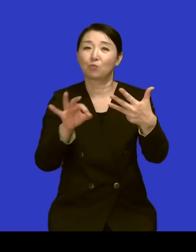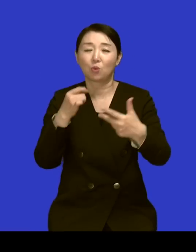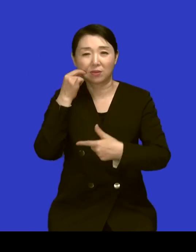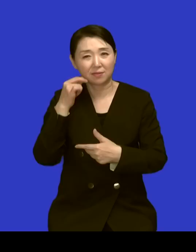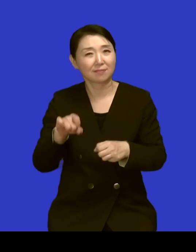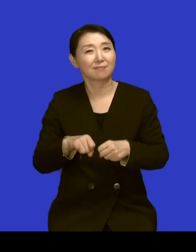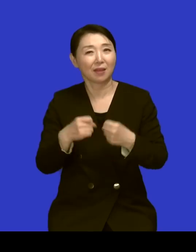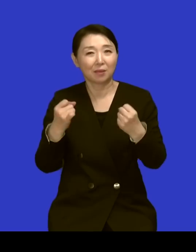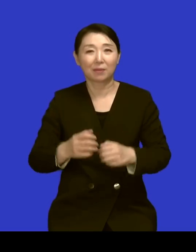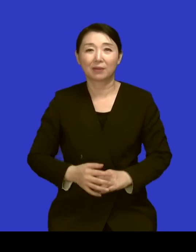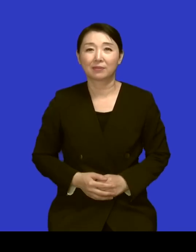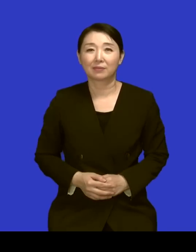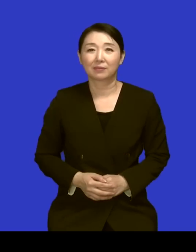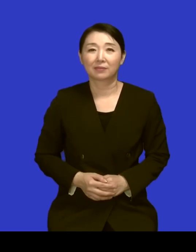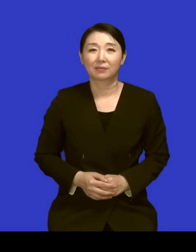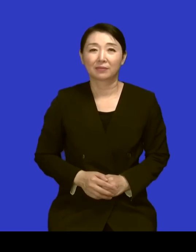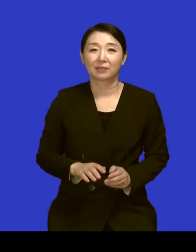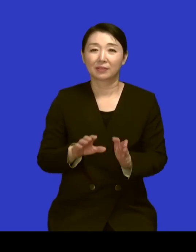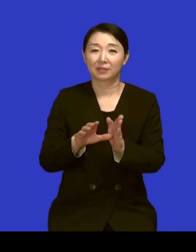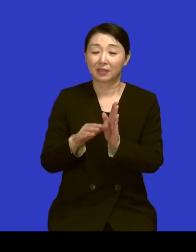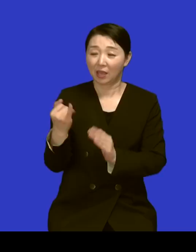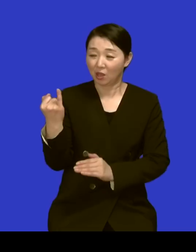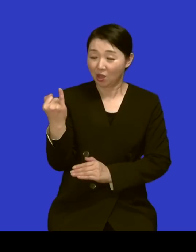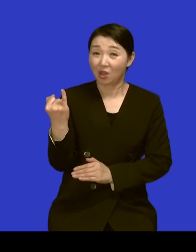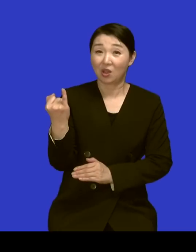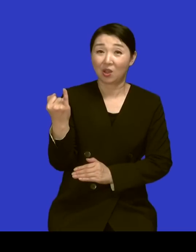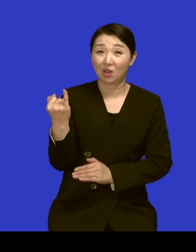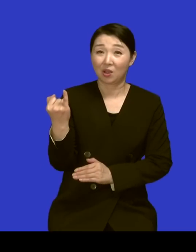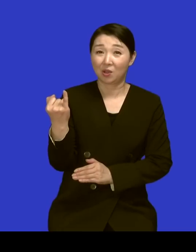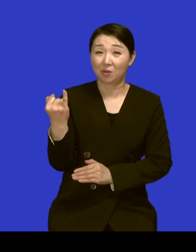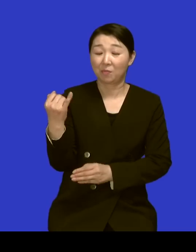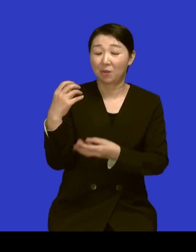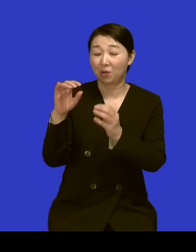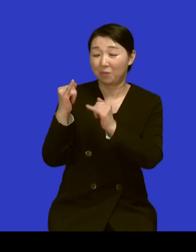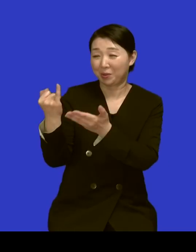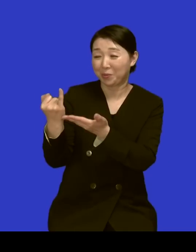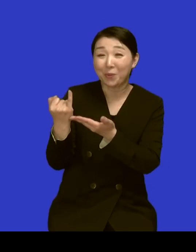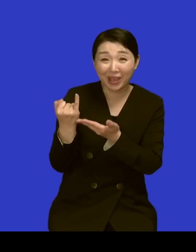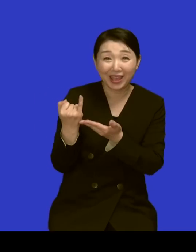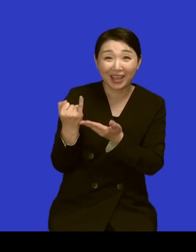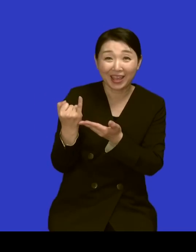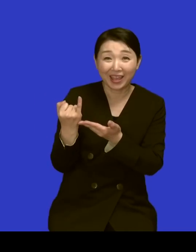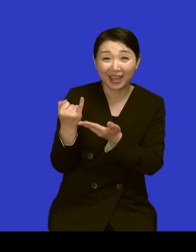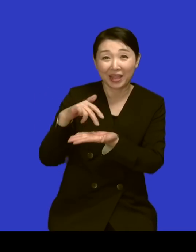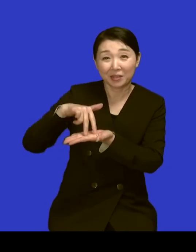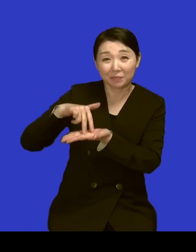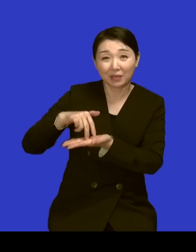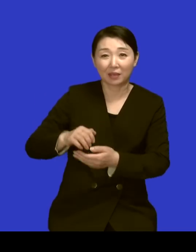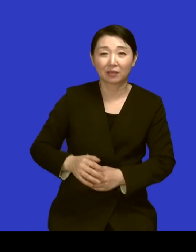네 그때 이제 원미경 씨가 저희 고객이었는데 네 그때 이제 좀 막 힘든 일들이